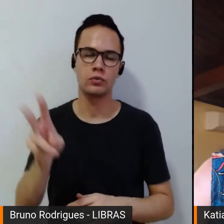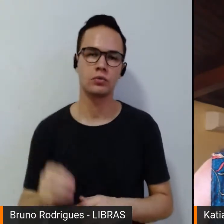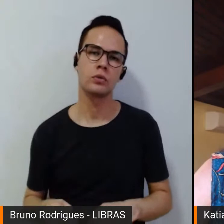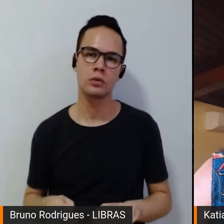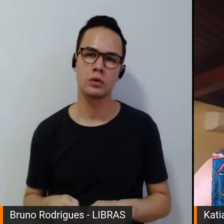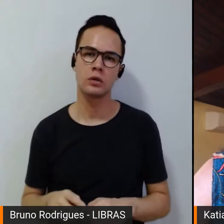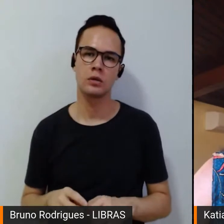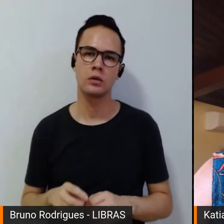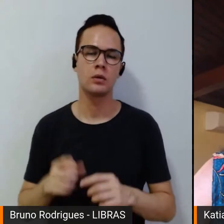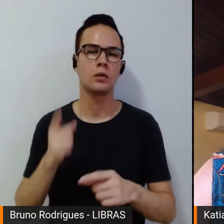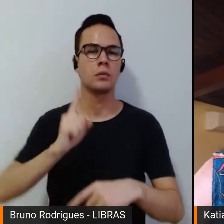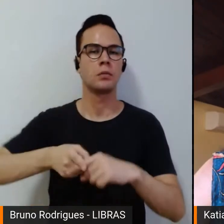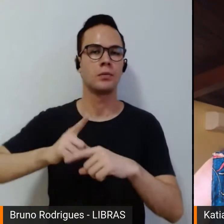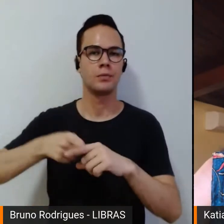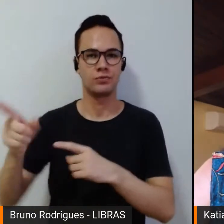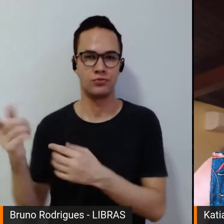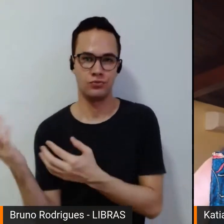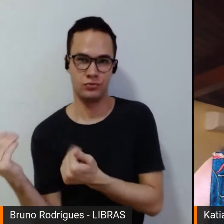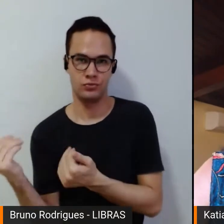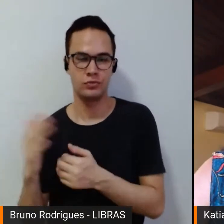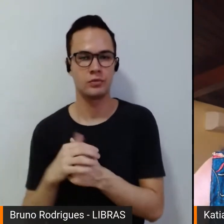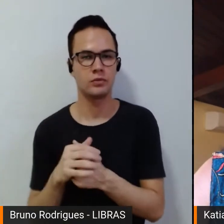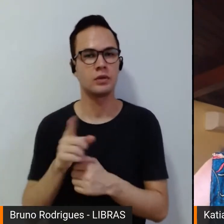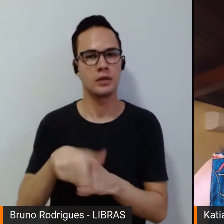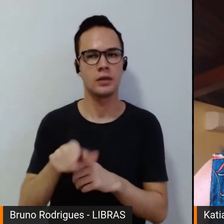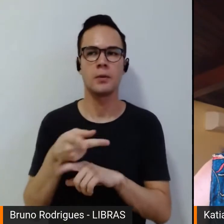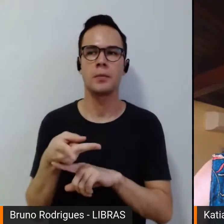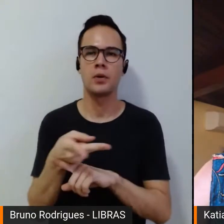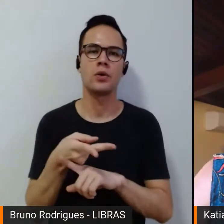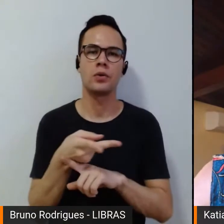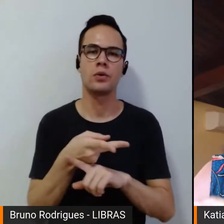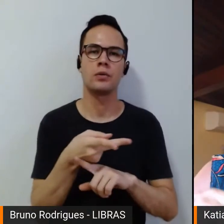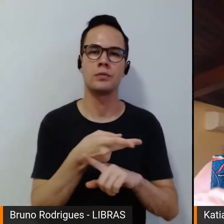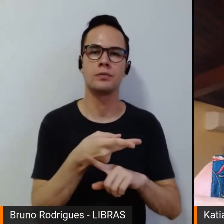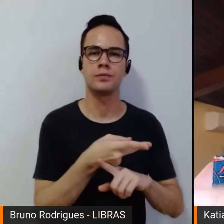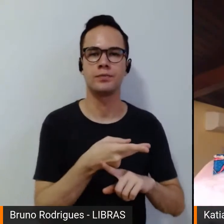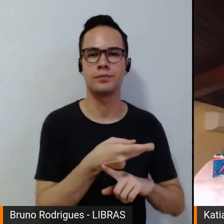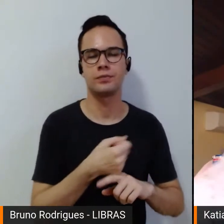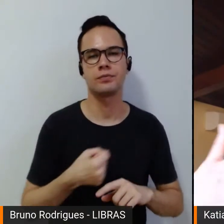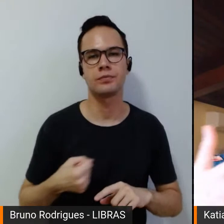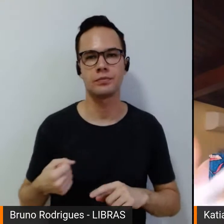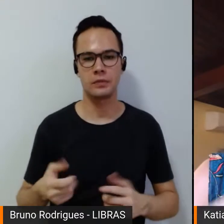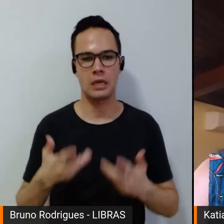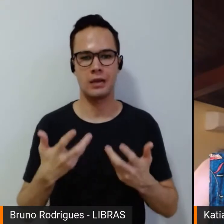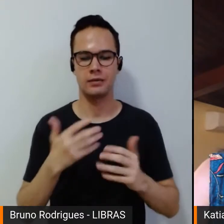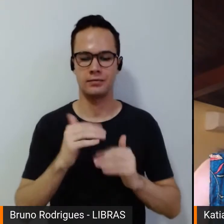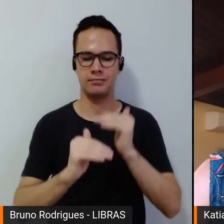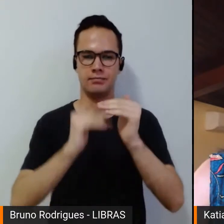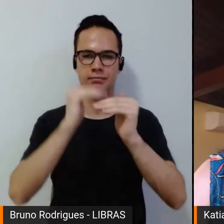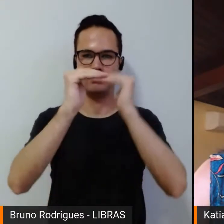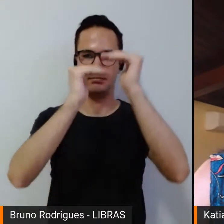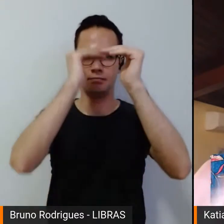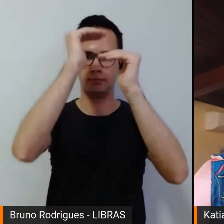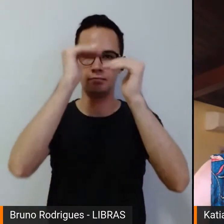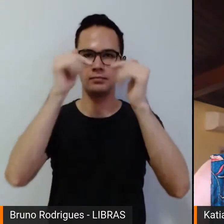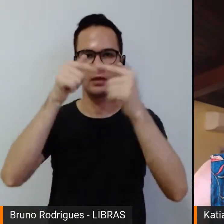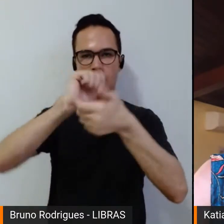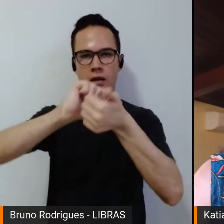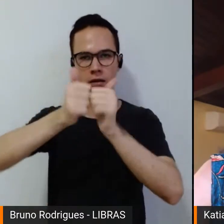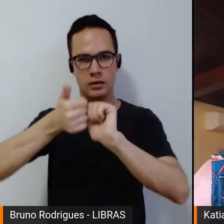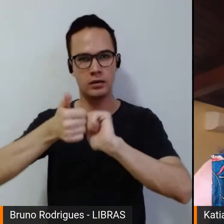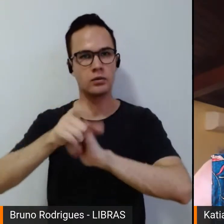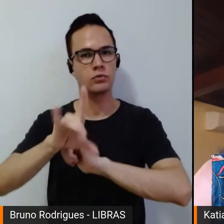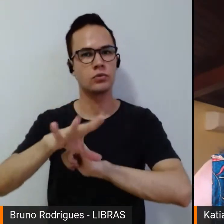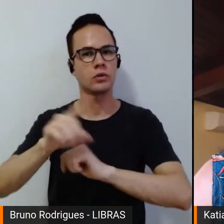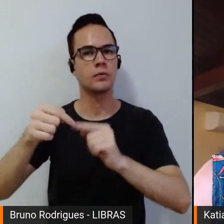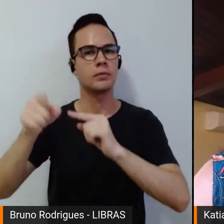principalmente nos mais jovens que buscam se desenvolver pelo meio do esporte, não apenas